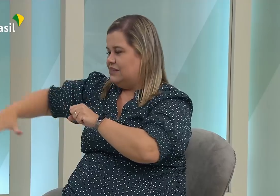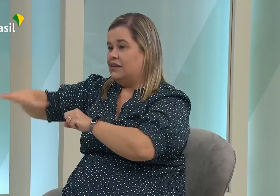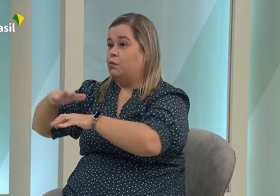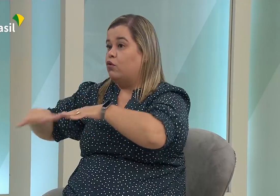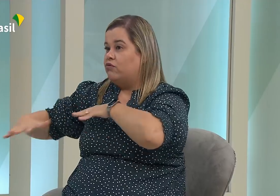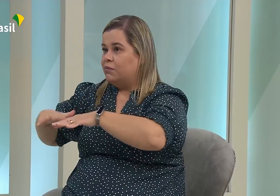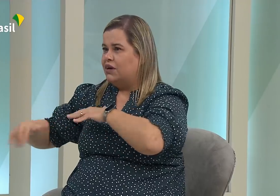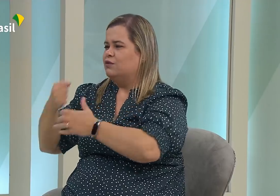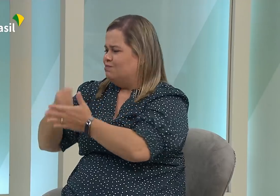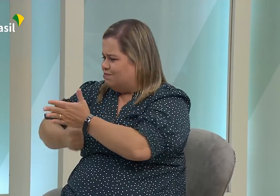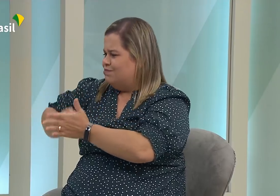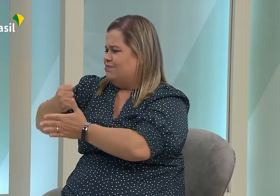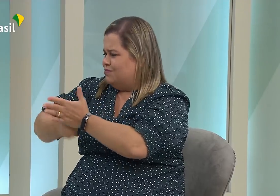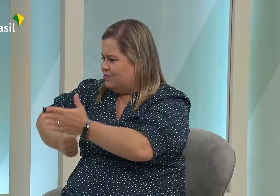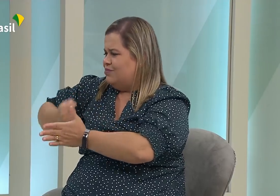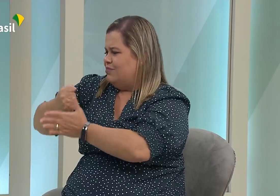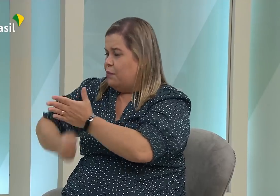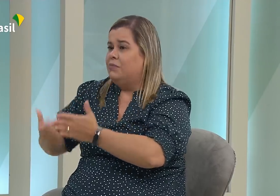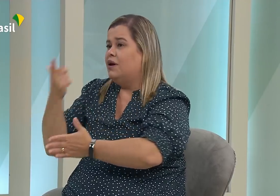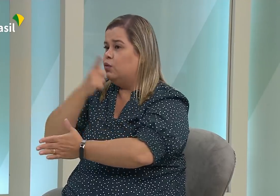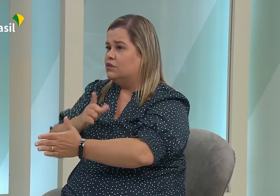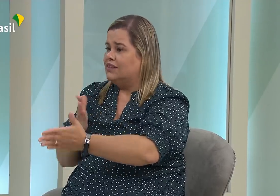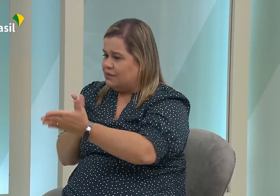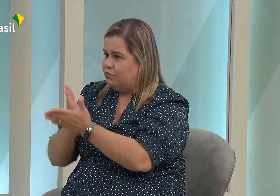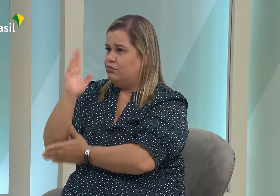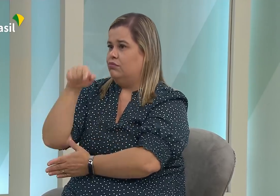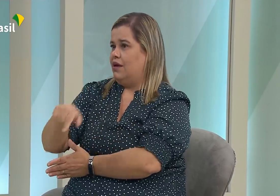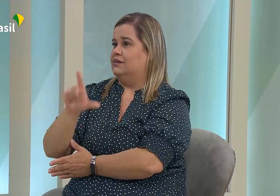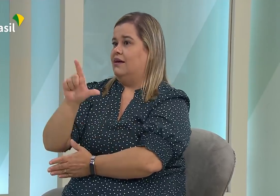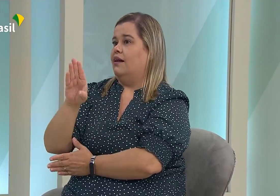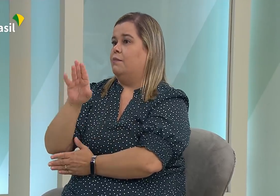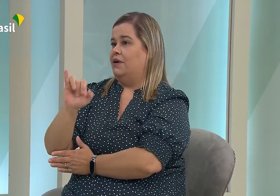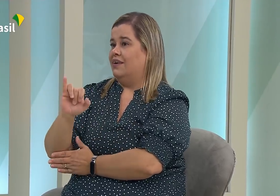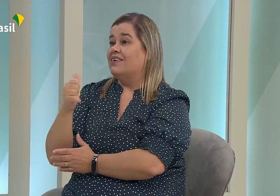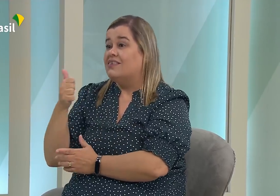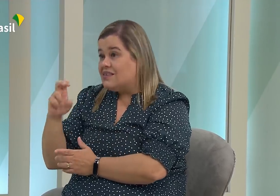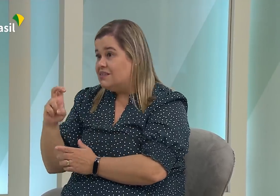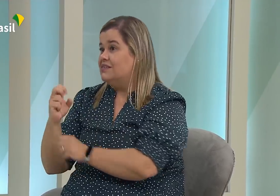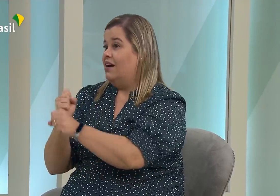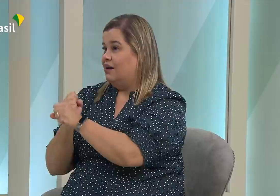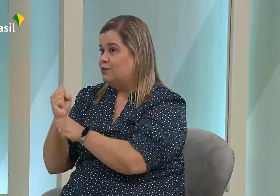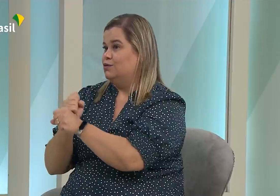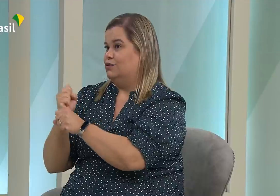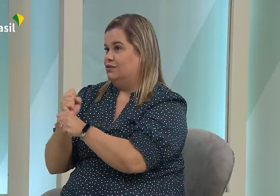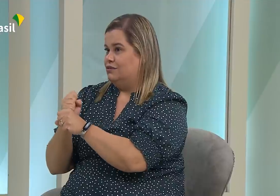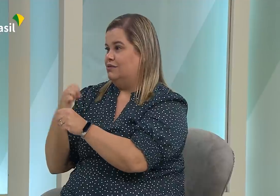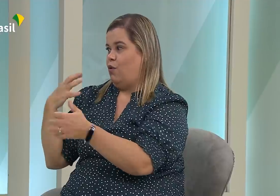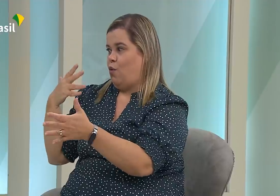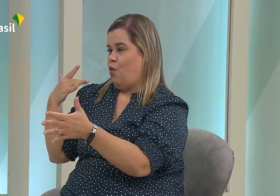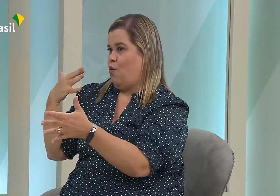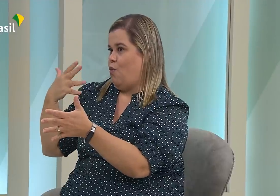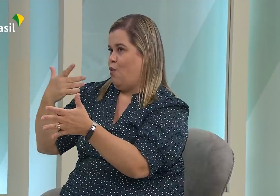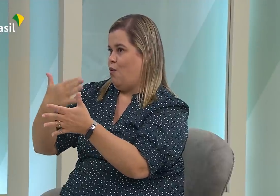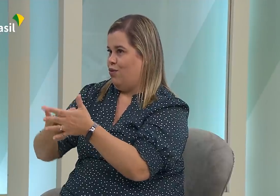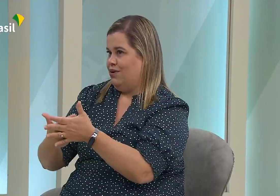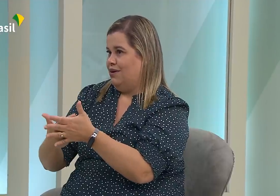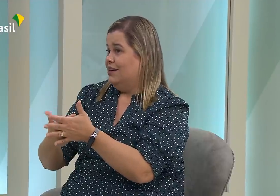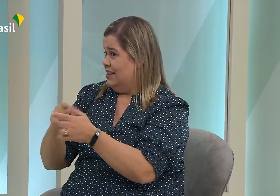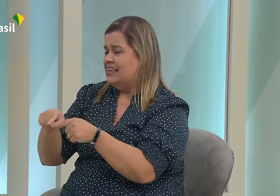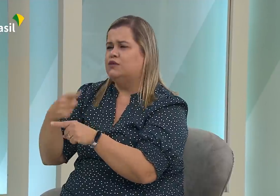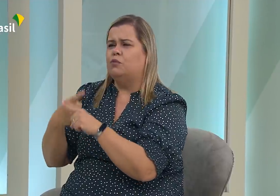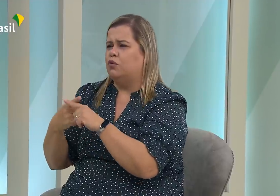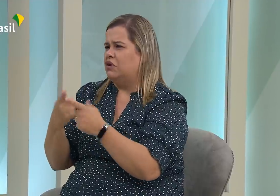né? Foram 15 anos para que essa lei fosse aprovada. De acordo com diferentes dificuldades e por conta da luta das pessoas com